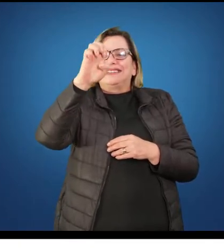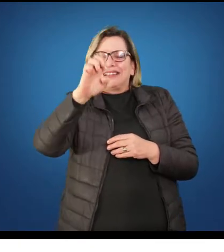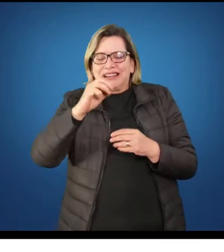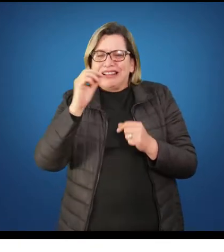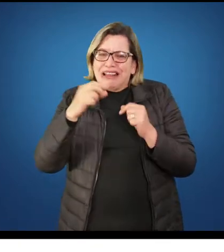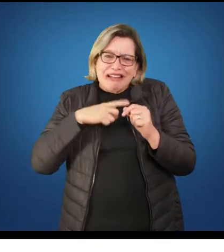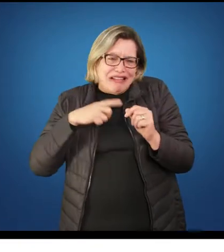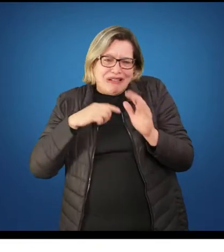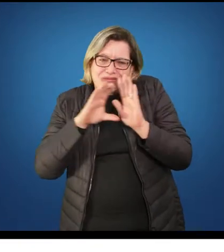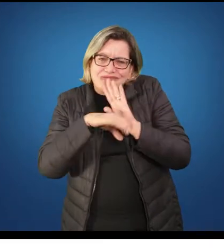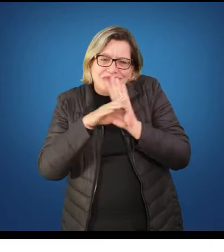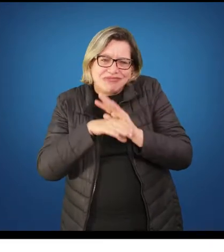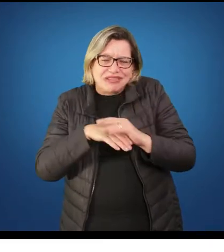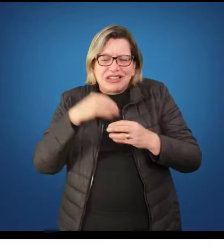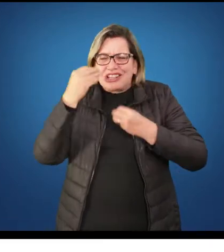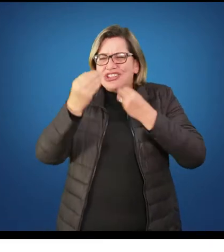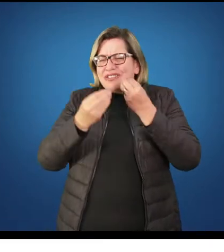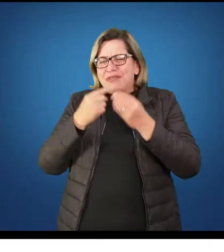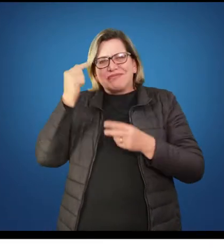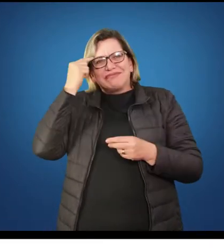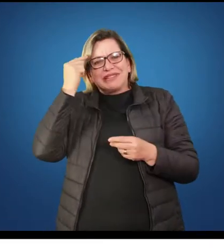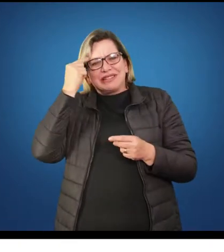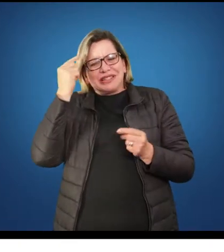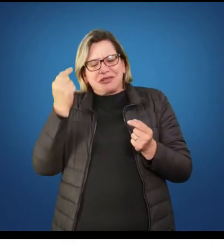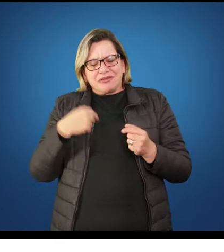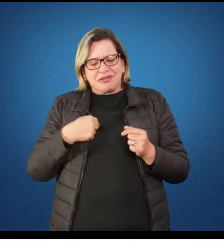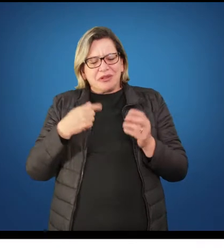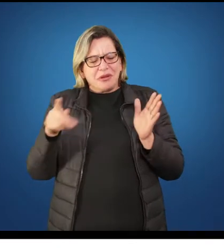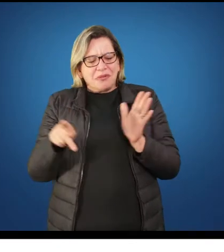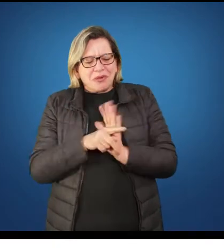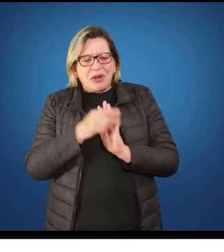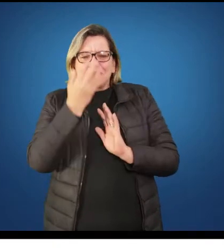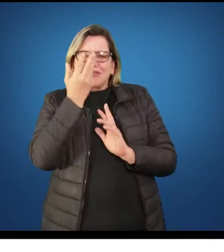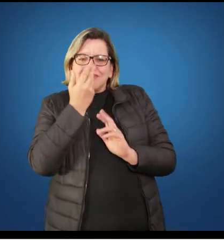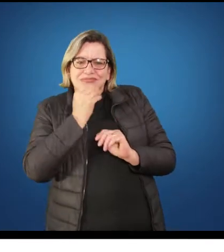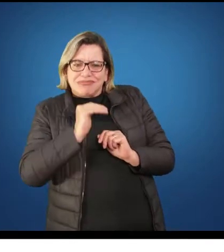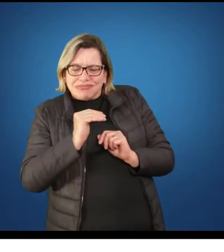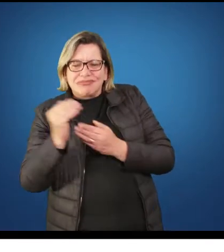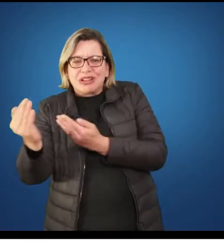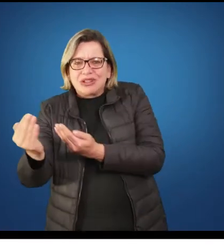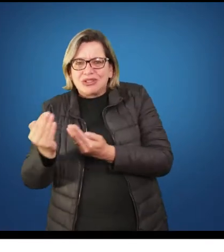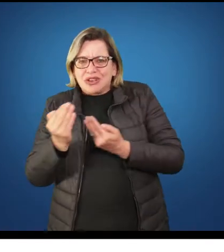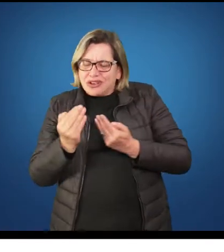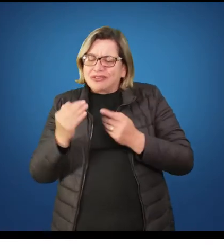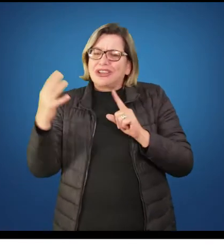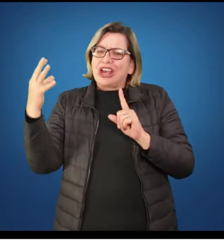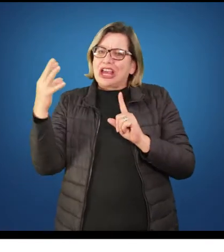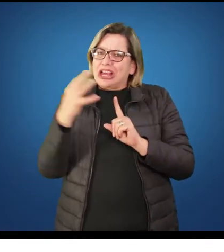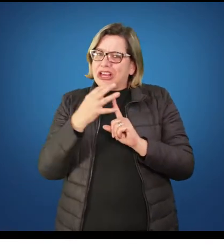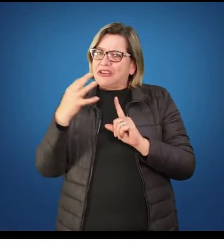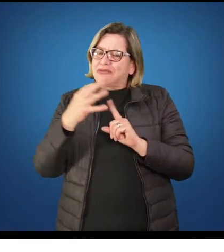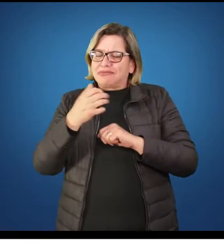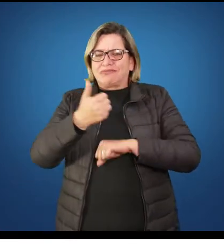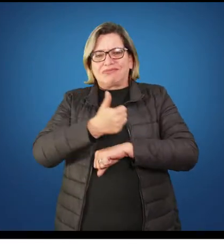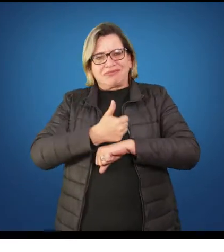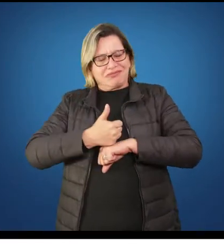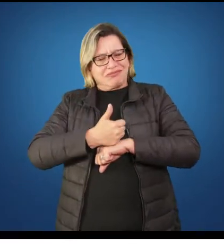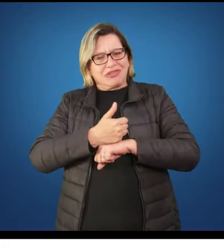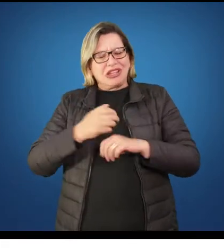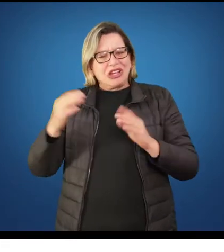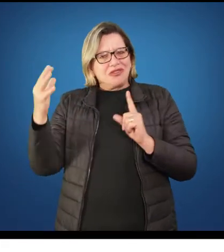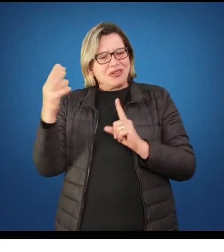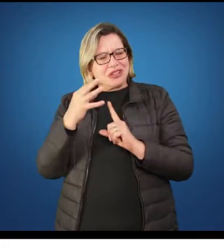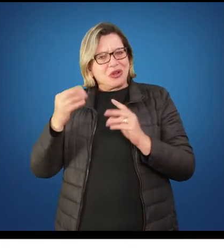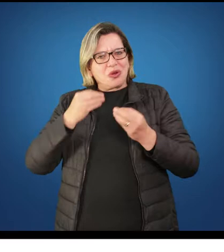estudos biológicos, quanto da questão da sociologia na perspectiva mais filosófica do entendimento humano